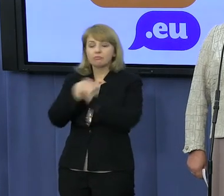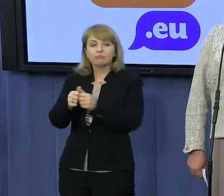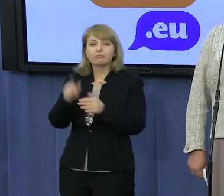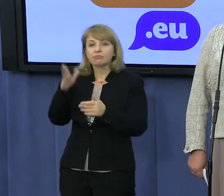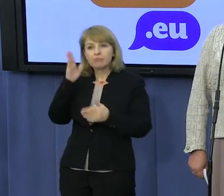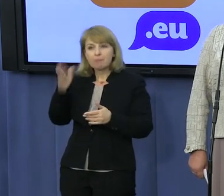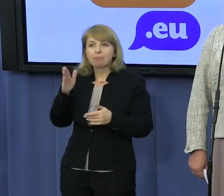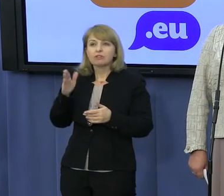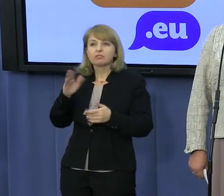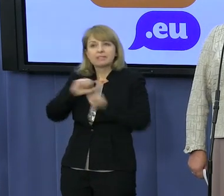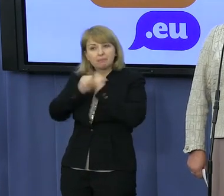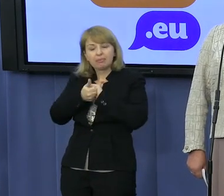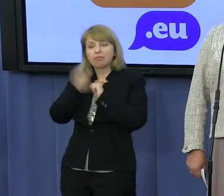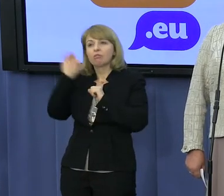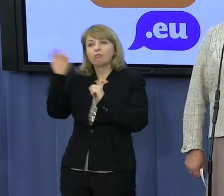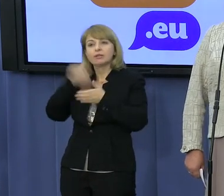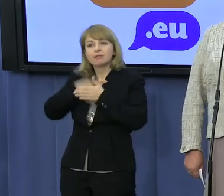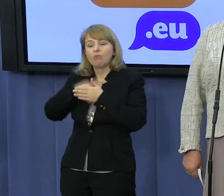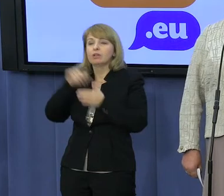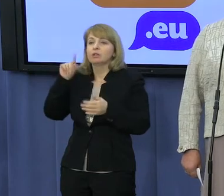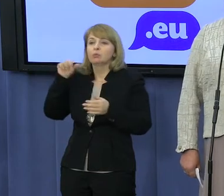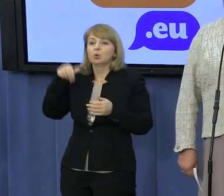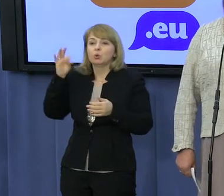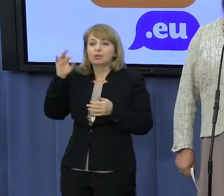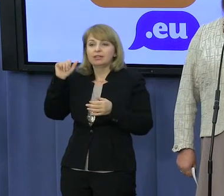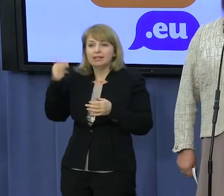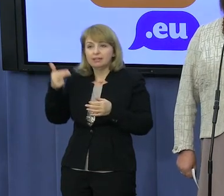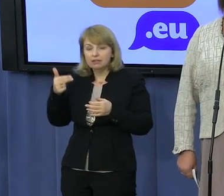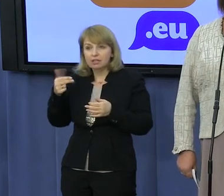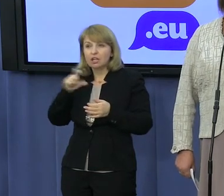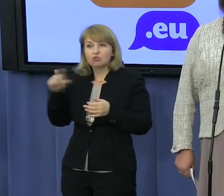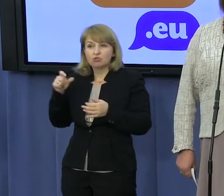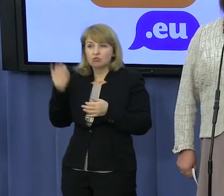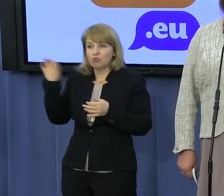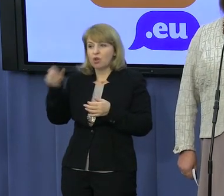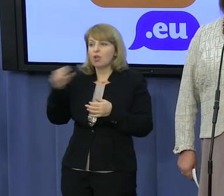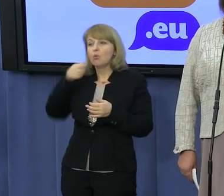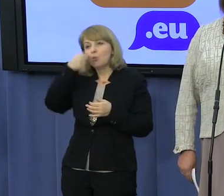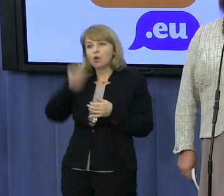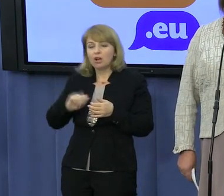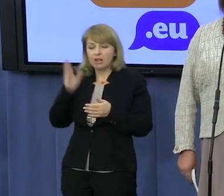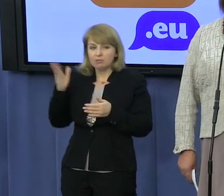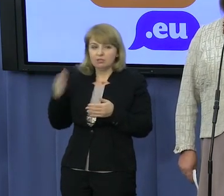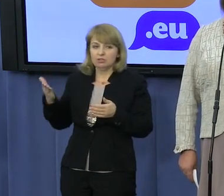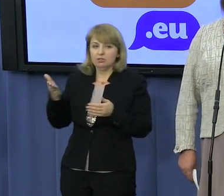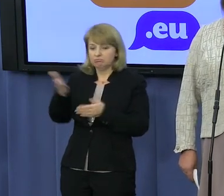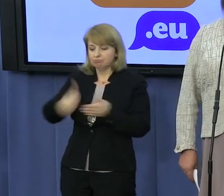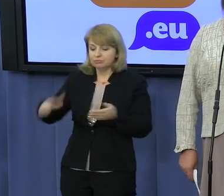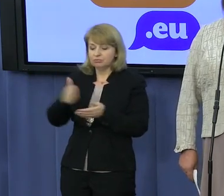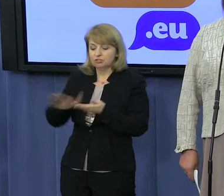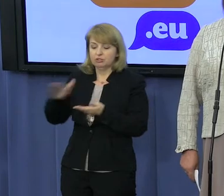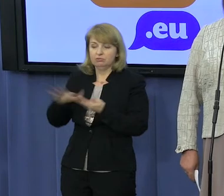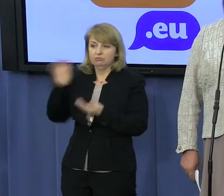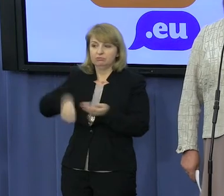Putina i ewentualne dalsze odkrajanie po kawałku tej Ukrainy, jeżeli do czegoś takiego w ogóle miałoby dojść? Bo ostatnio raczej